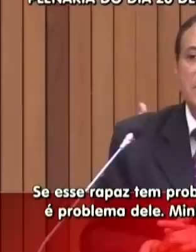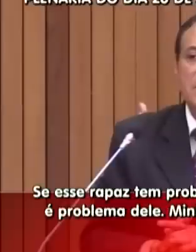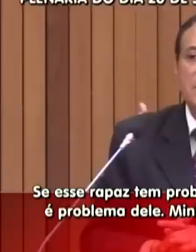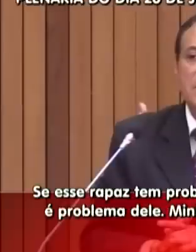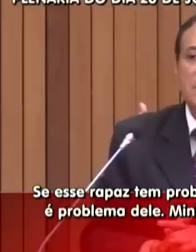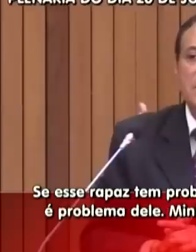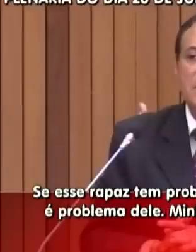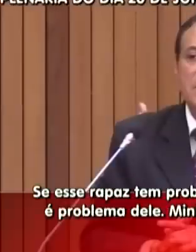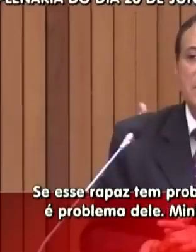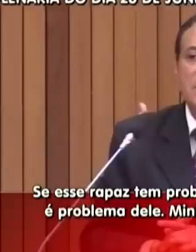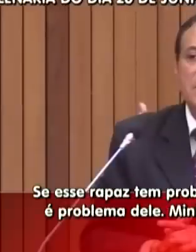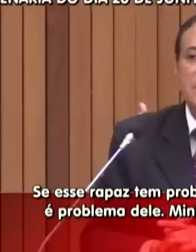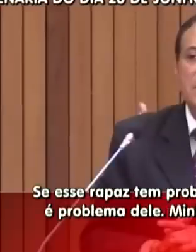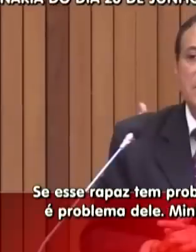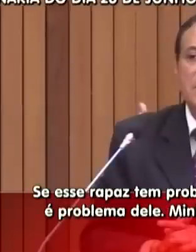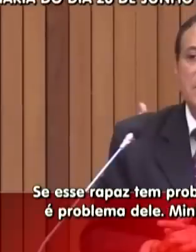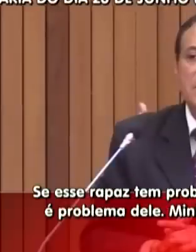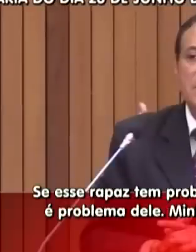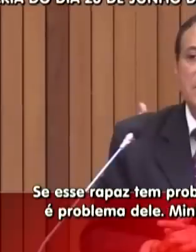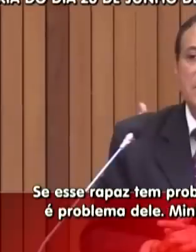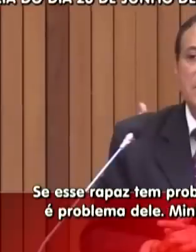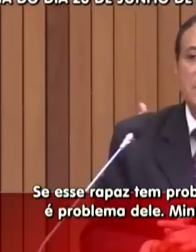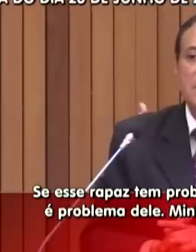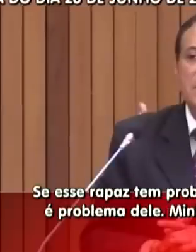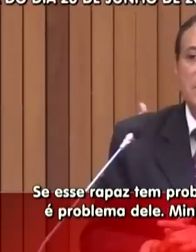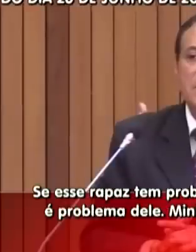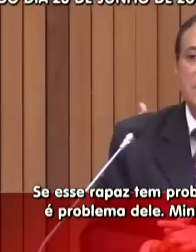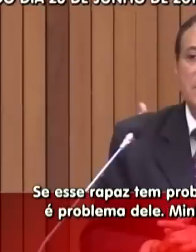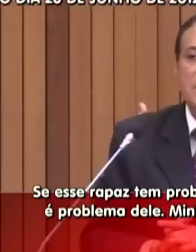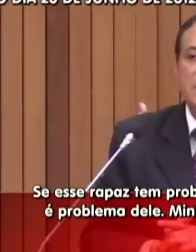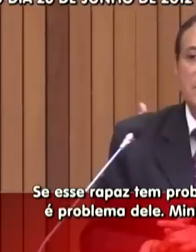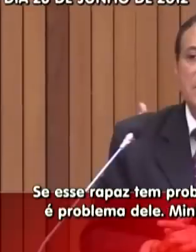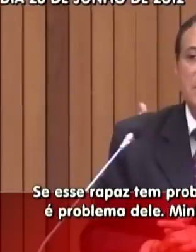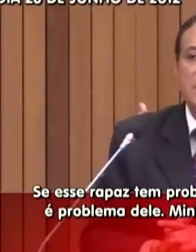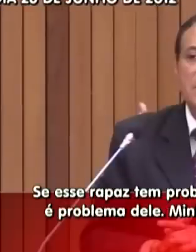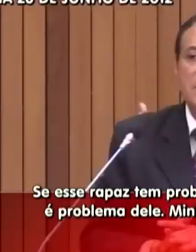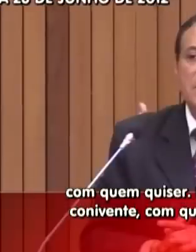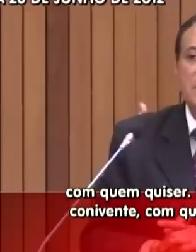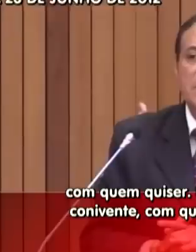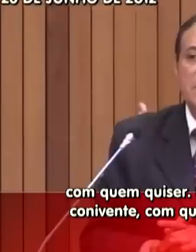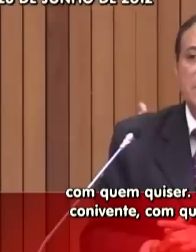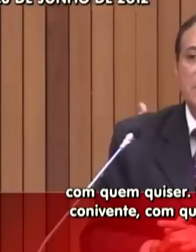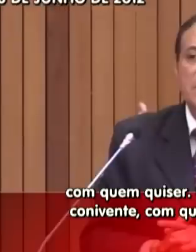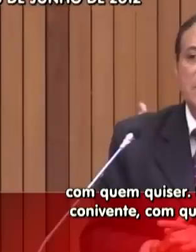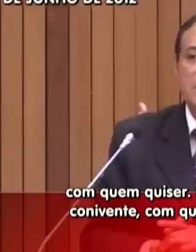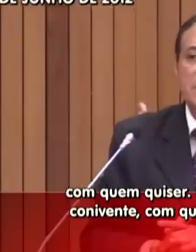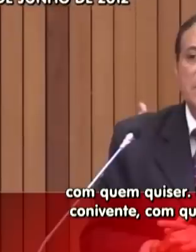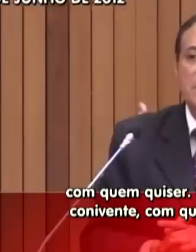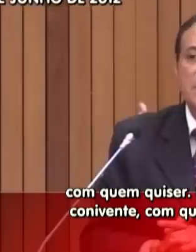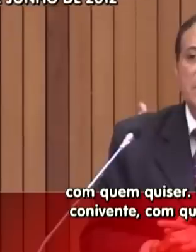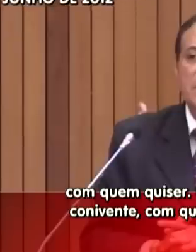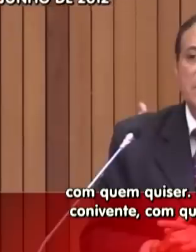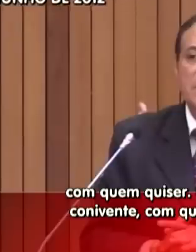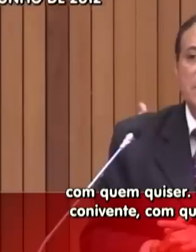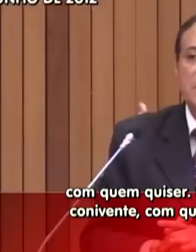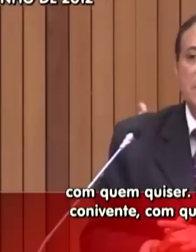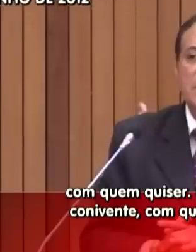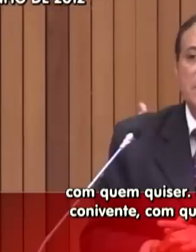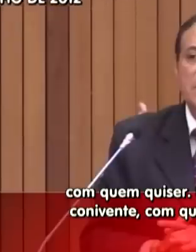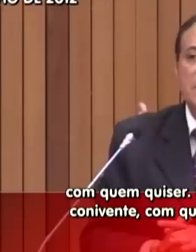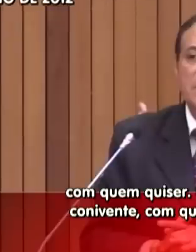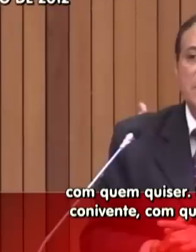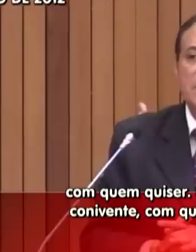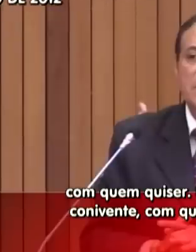Se esse rapaz tem problema, o Júnior Bolinha, é problema dele. Minhas amizades eu faço com quem quiser. Eu não posso ser